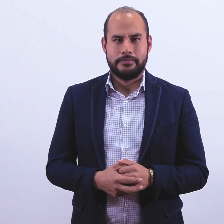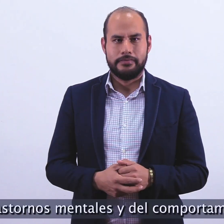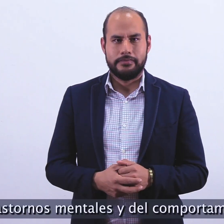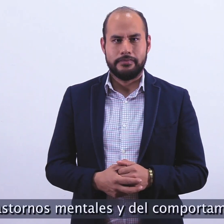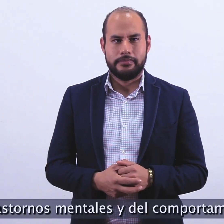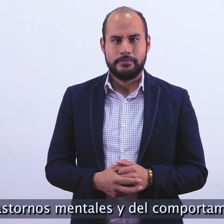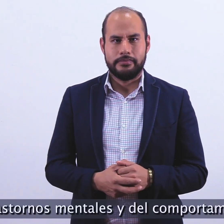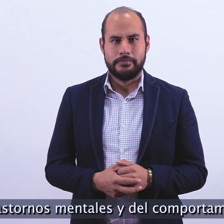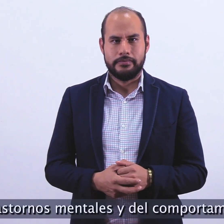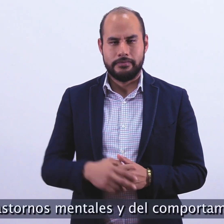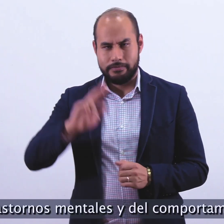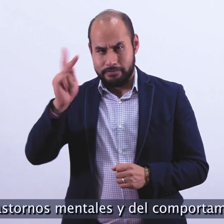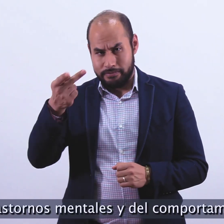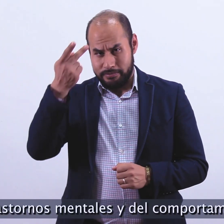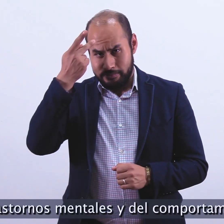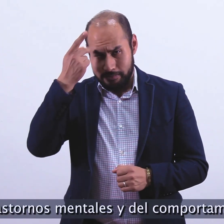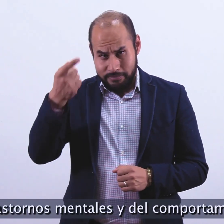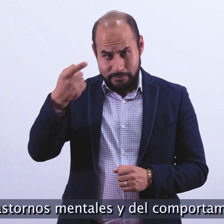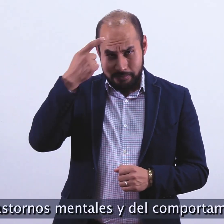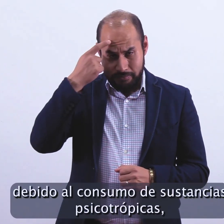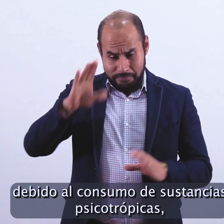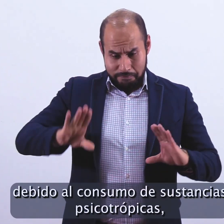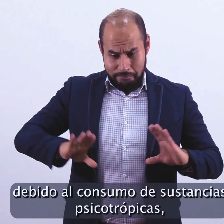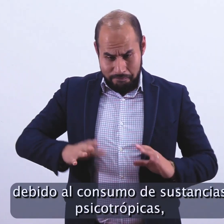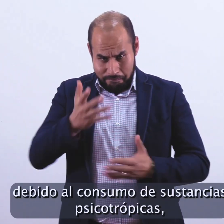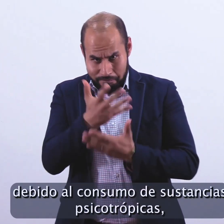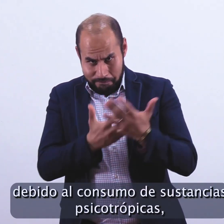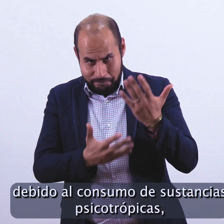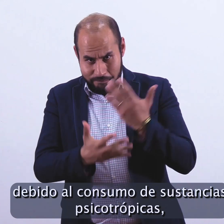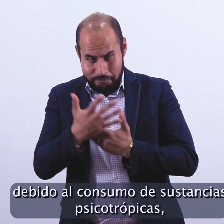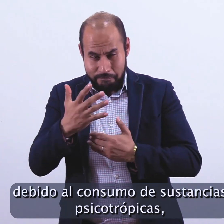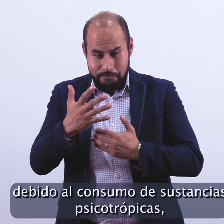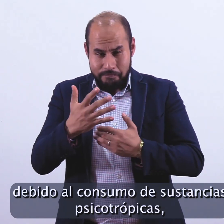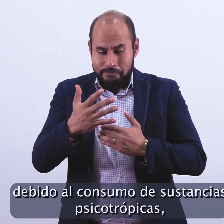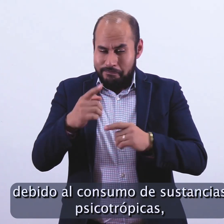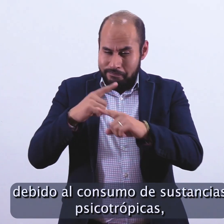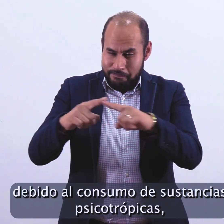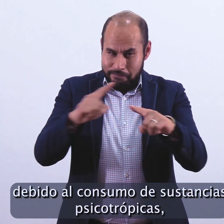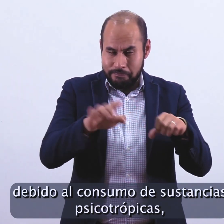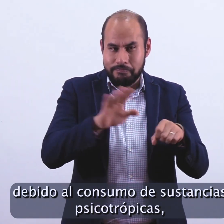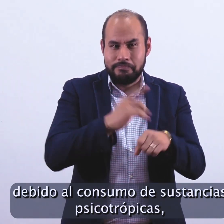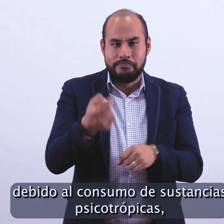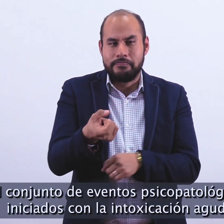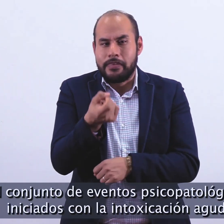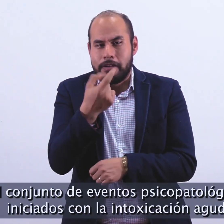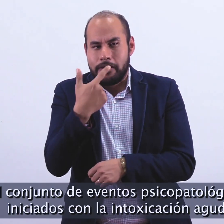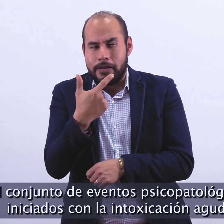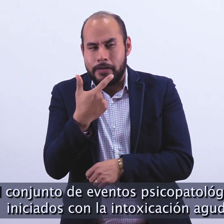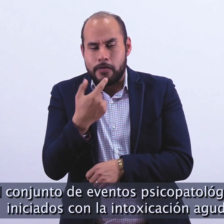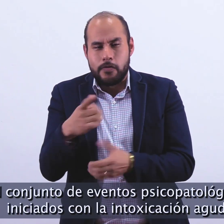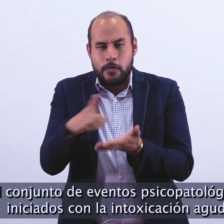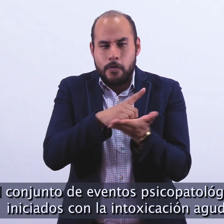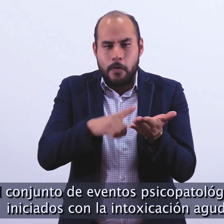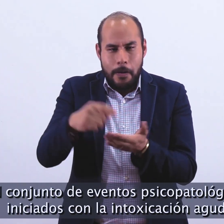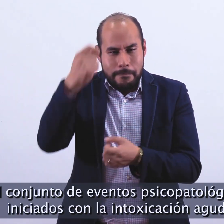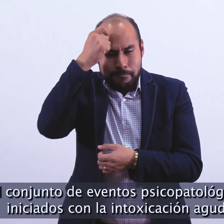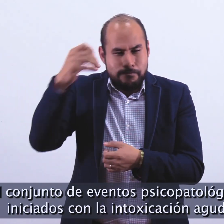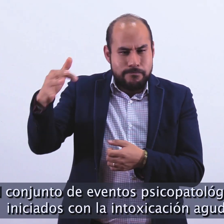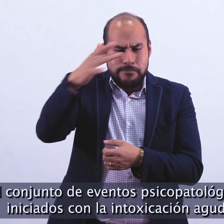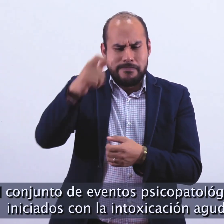Trastornos mentales y del comportamiento debido al consumo de sustancias psicotrópicas. Al conjunto de eventos psicopatológicos